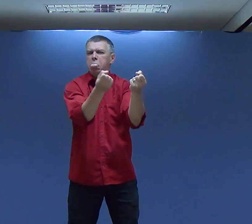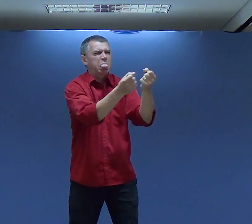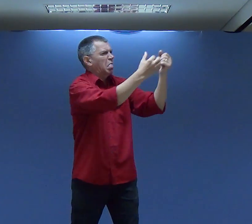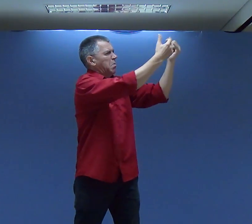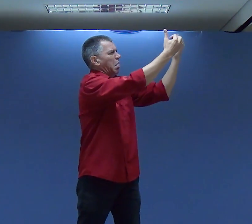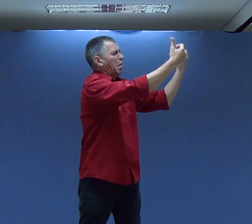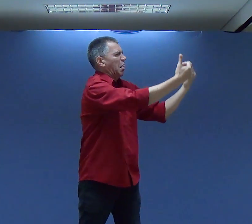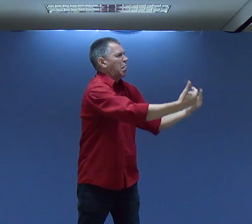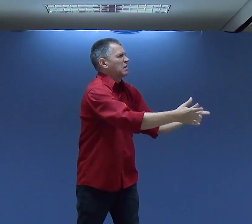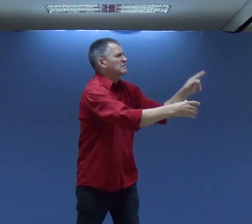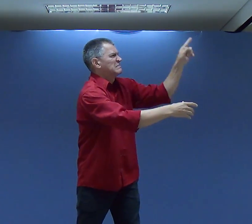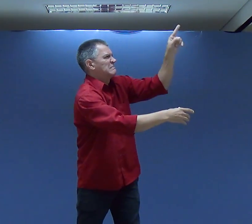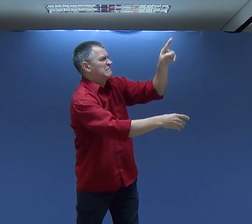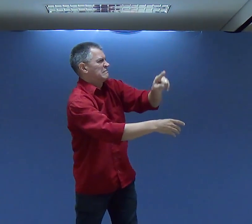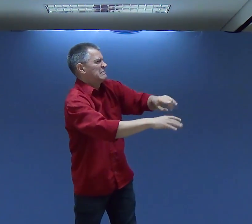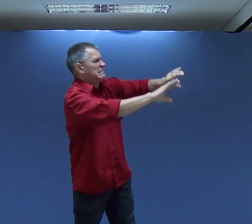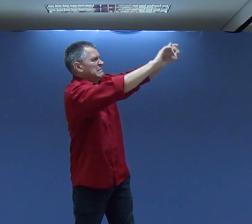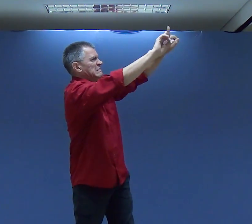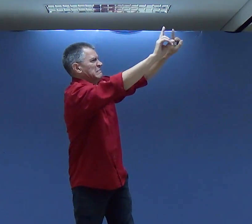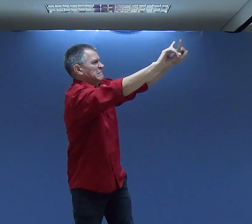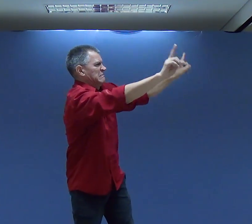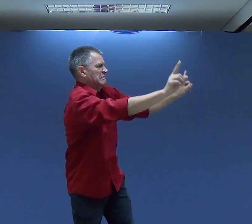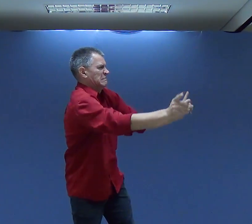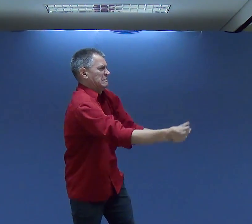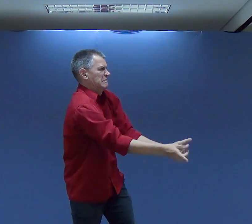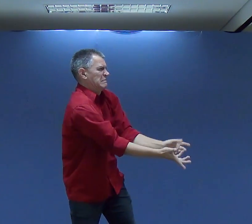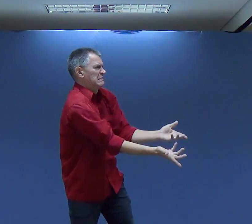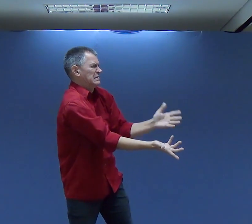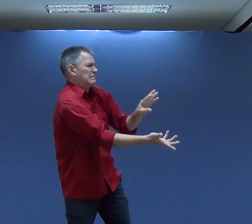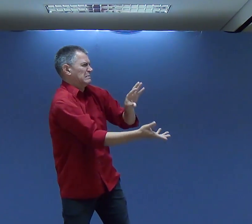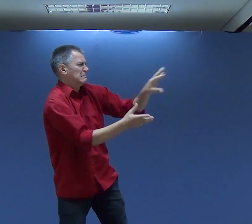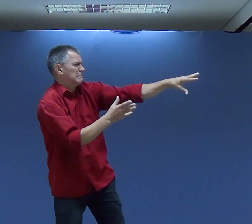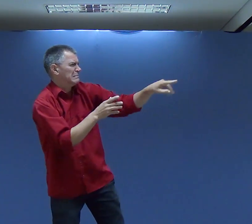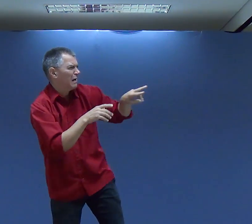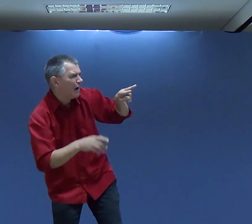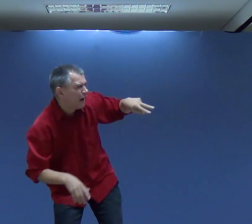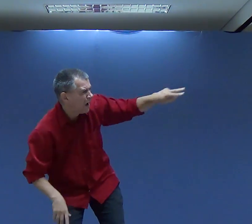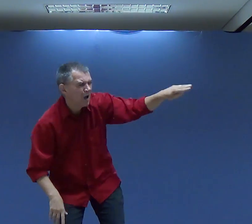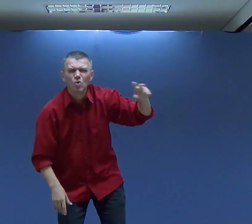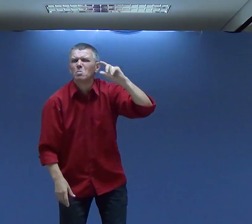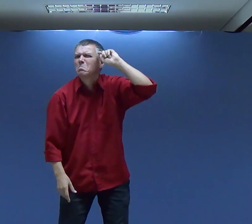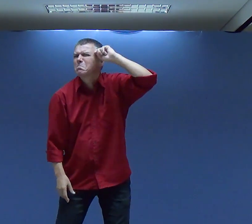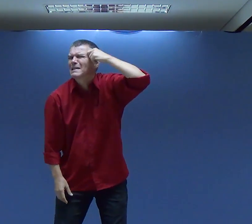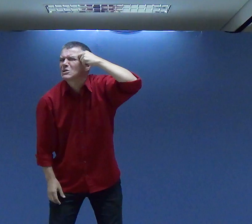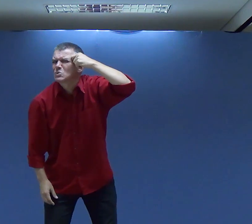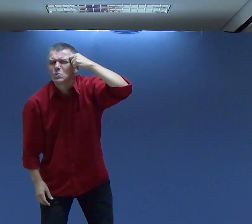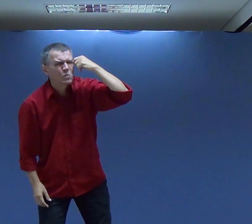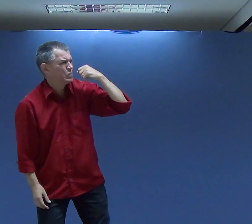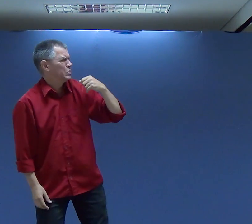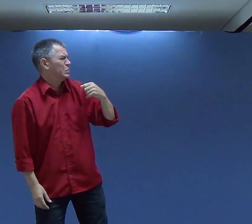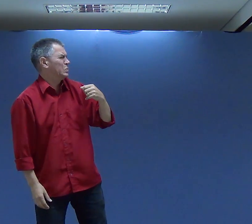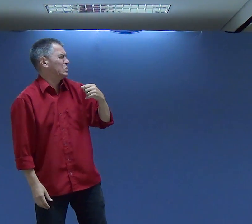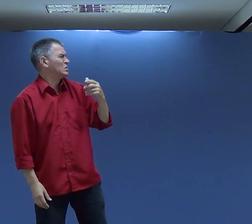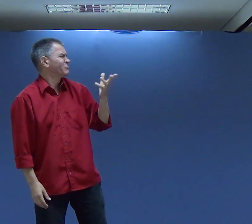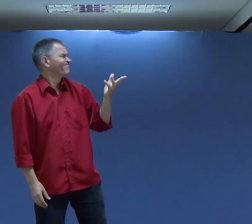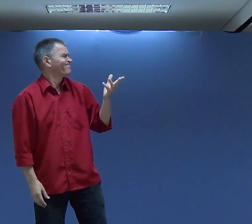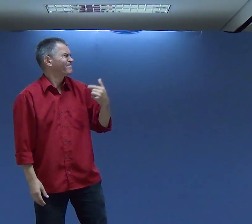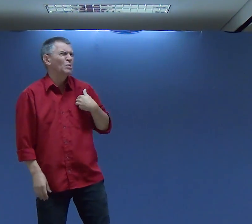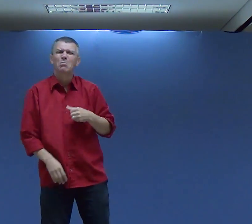Percebi uma outra parede Uma parede toda destruída Parece que depois